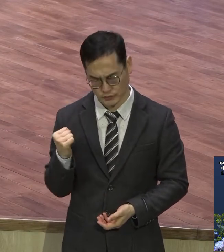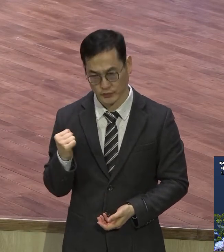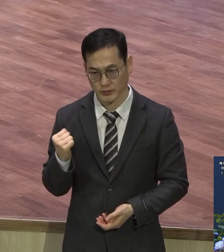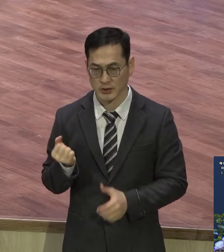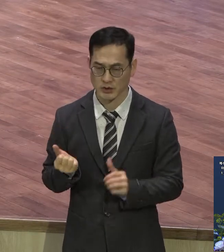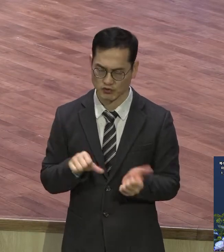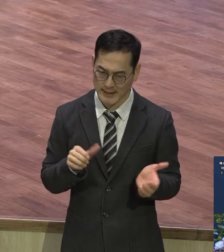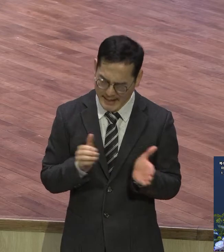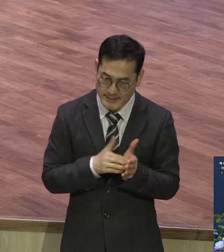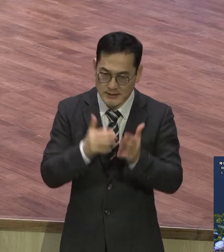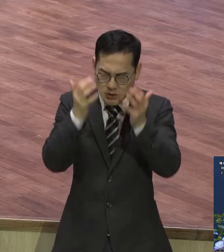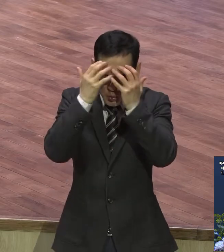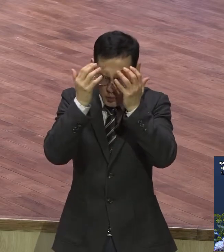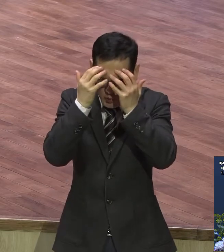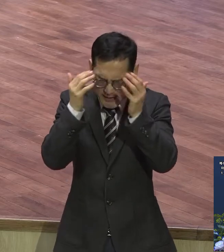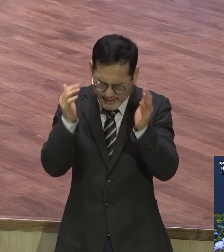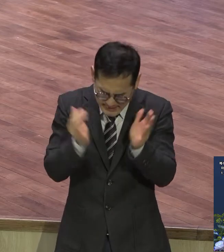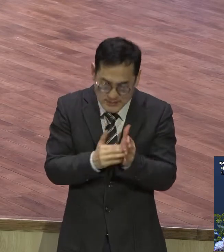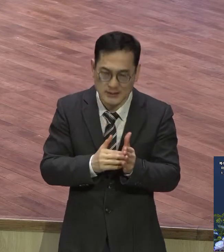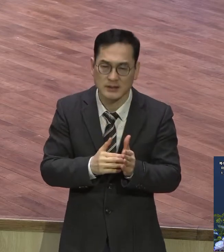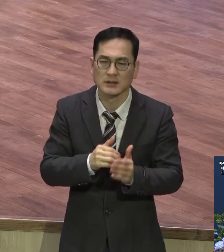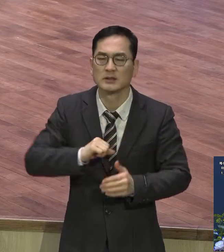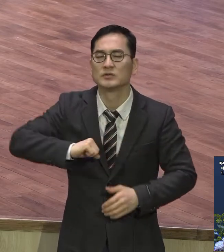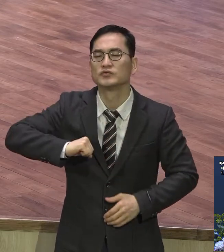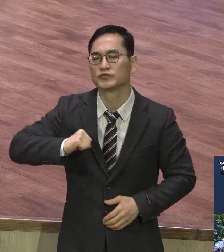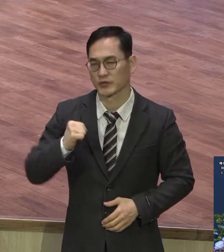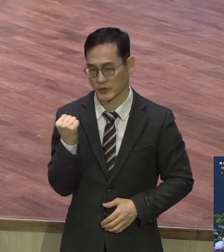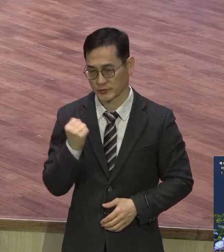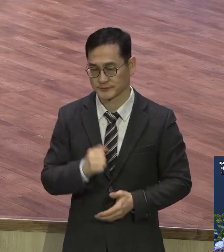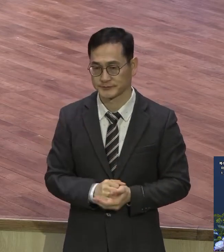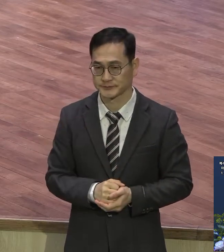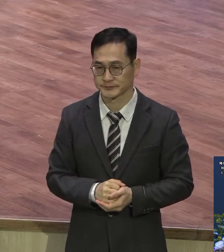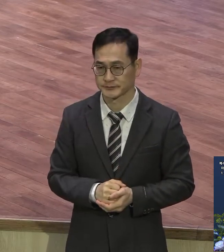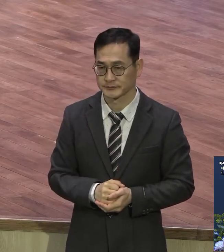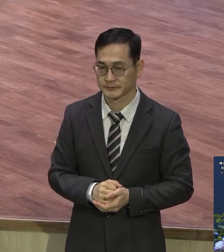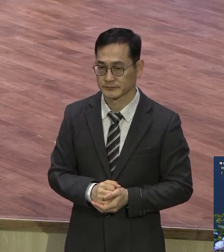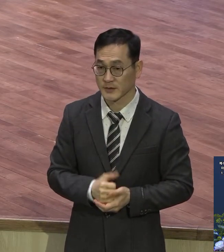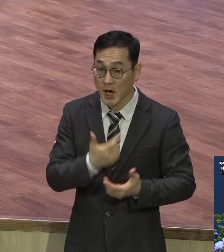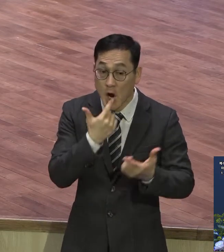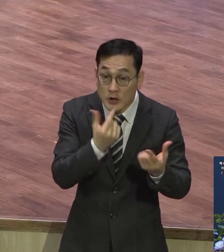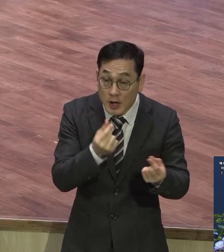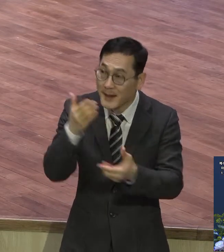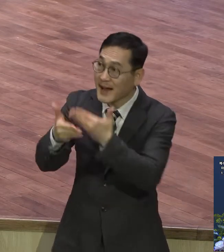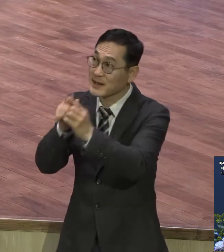하나님의 말씀에 순종하는 사람을 온유한 사람이라